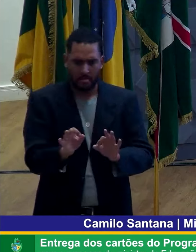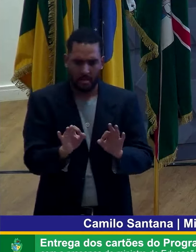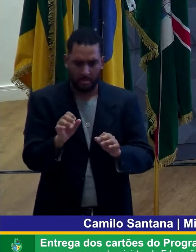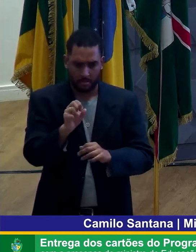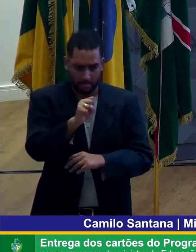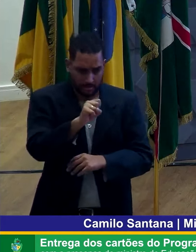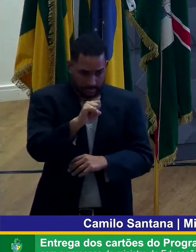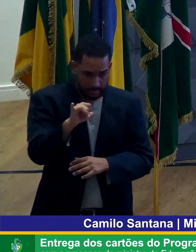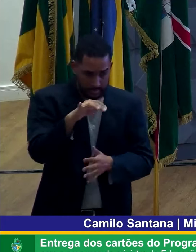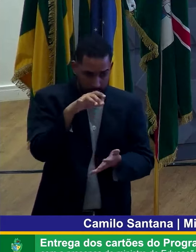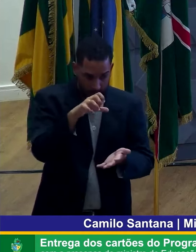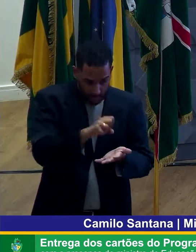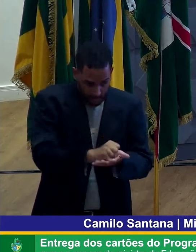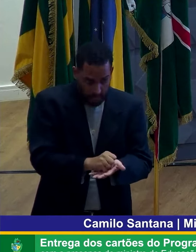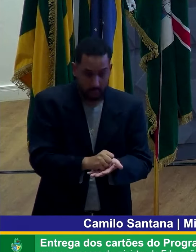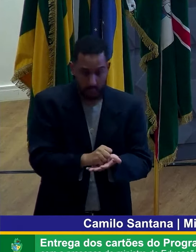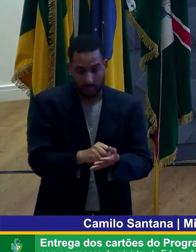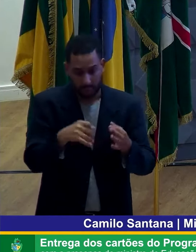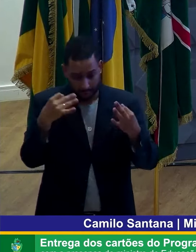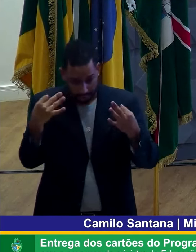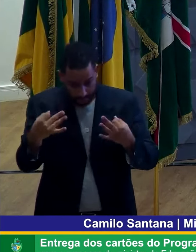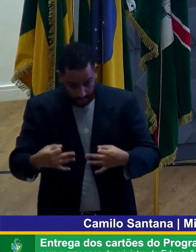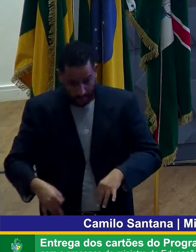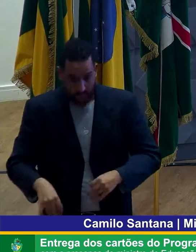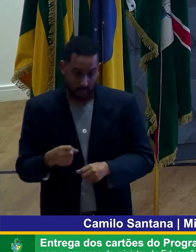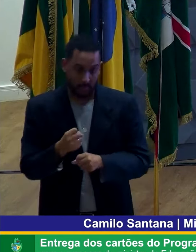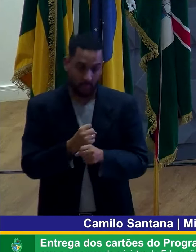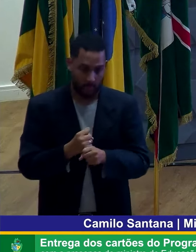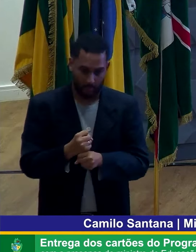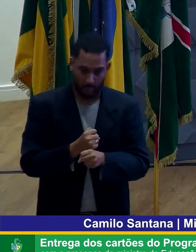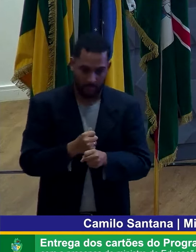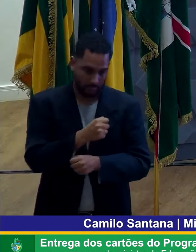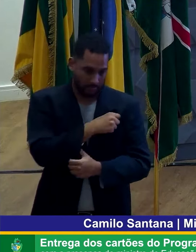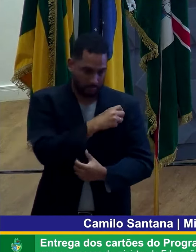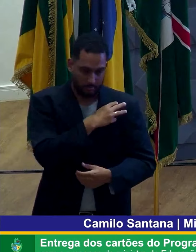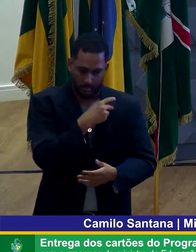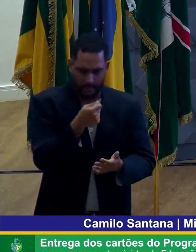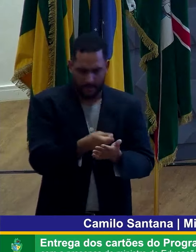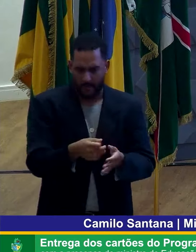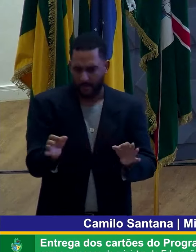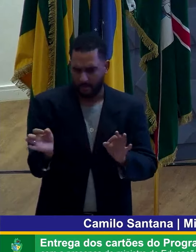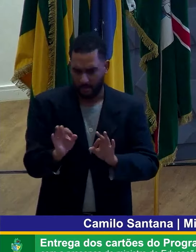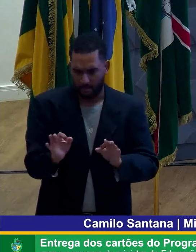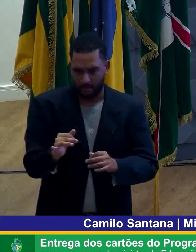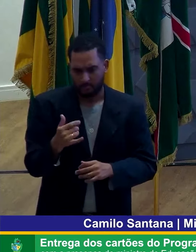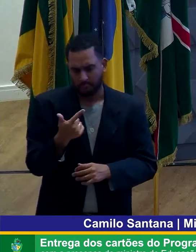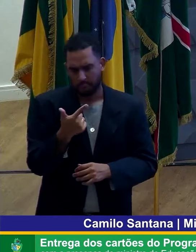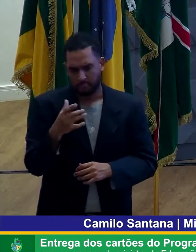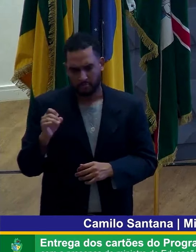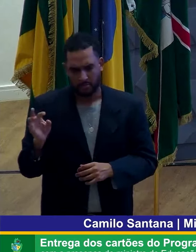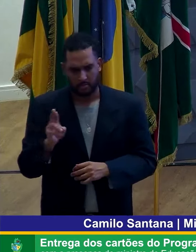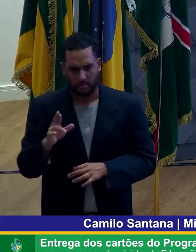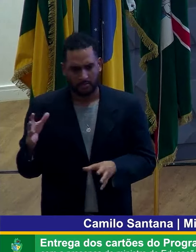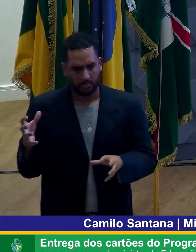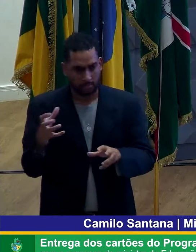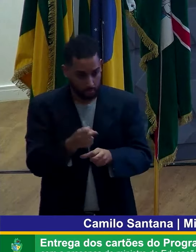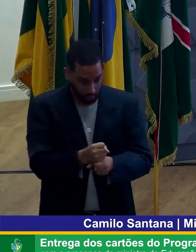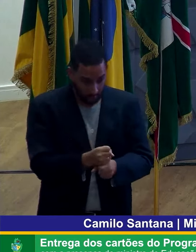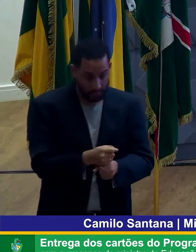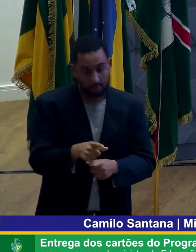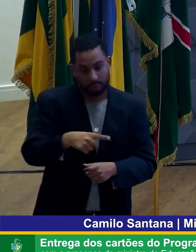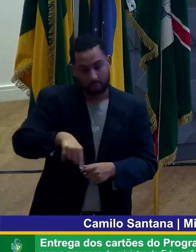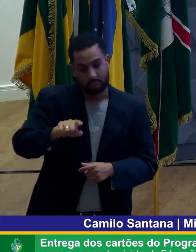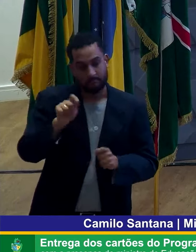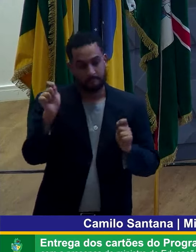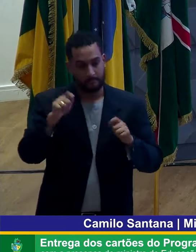matriculado regularmente naquele ano no ensino médio. Portanto, mais 200 reais. No total, vocês poderão